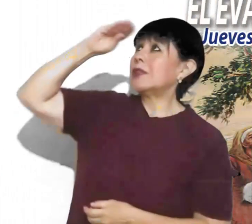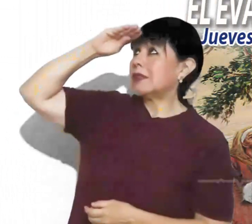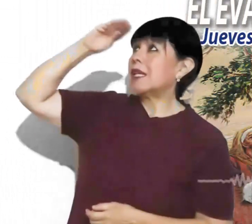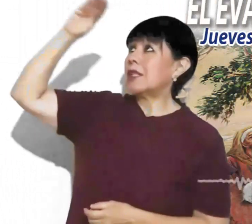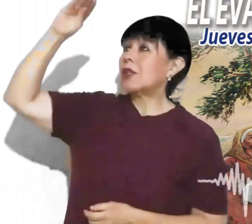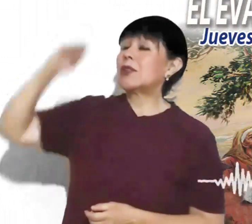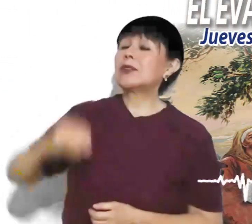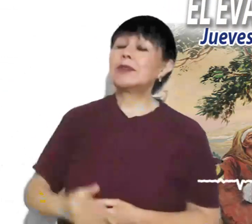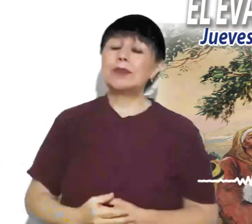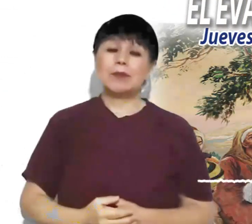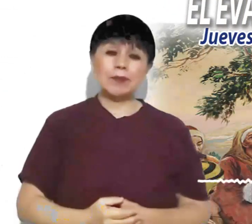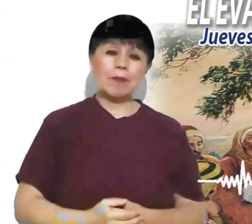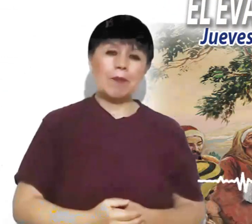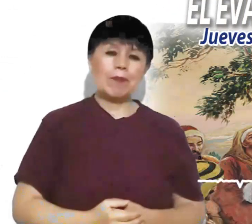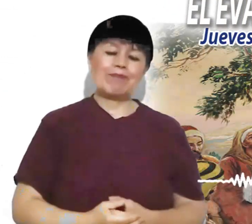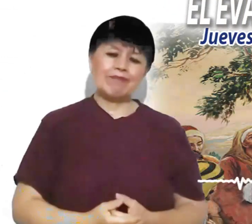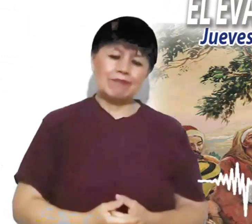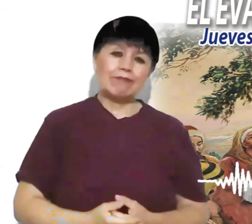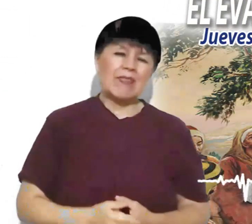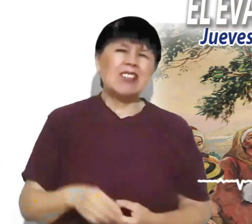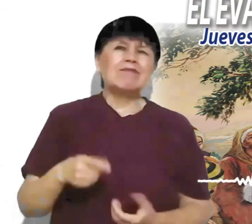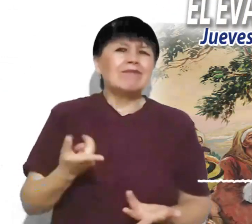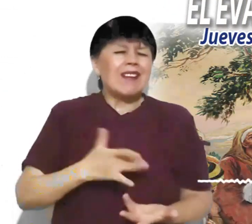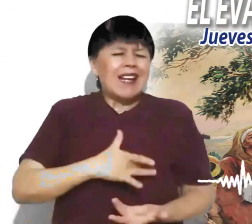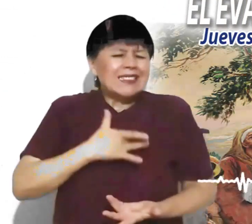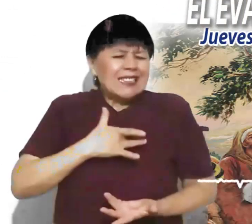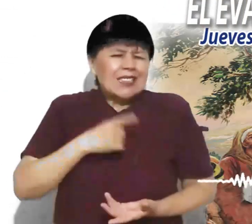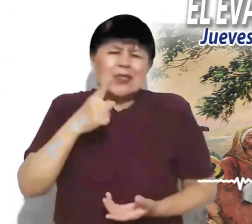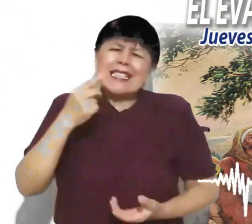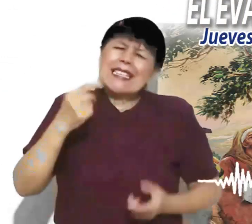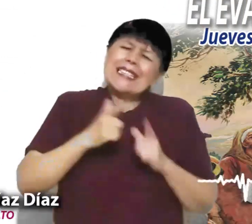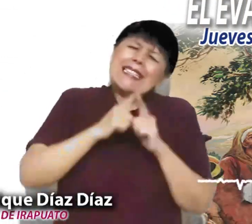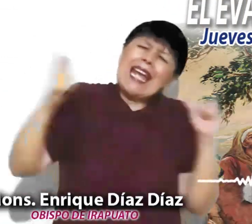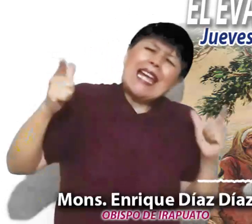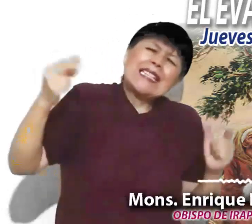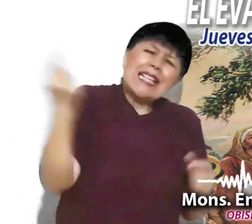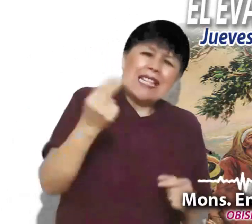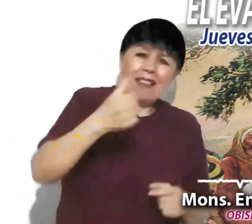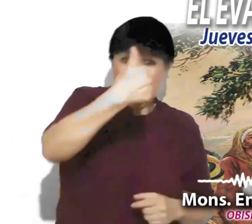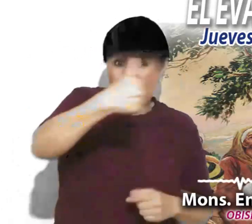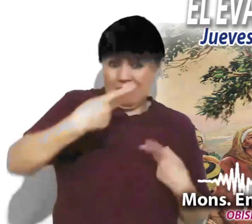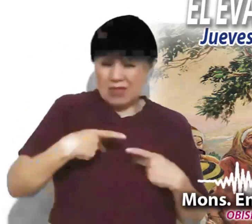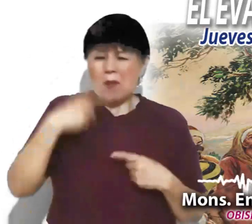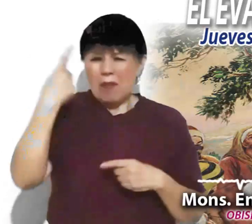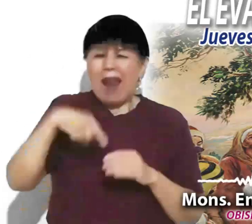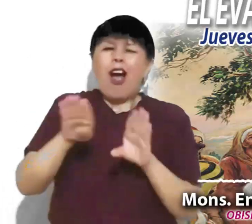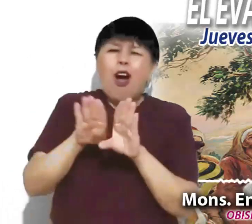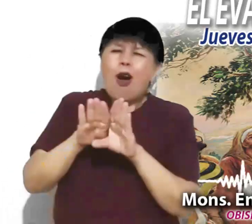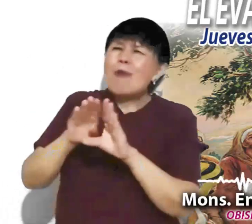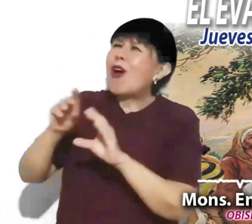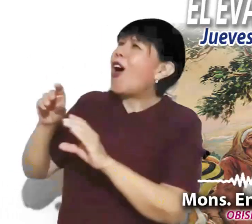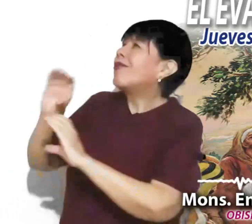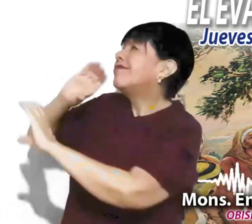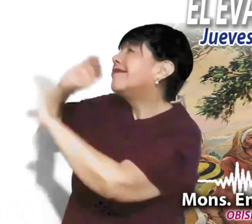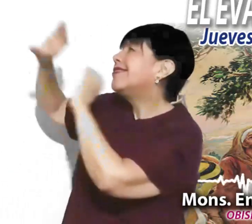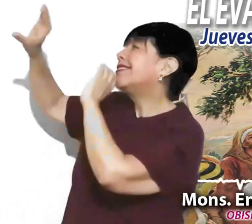Hay una necesidad imperiosa para la persona de comunicarse con